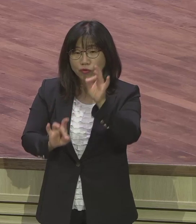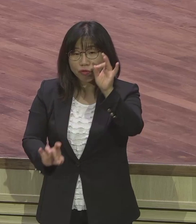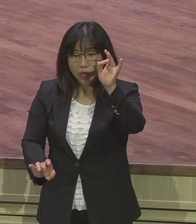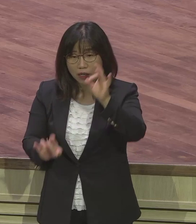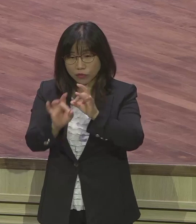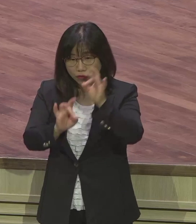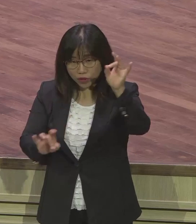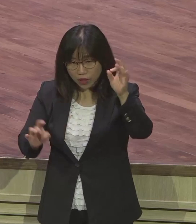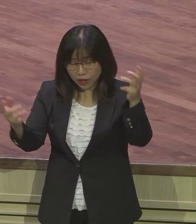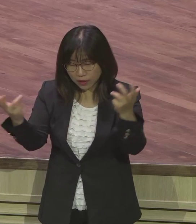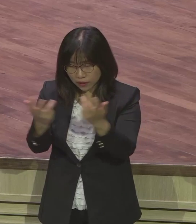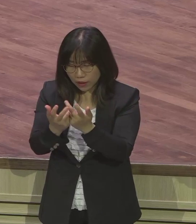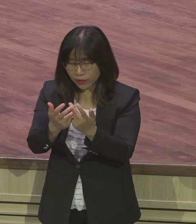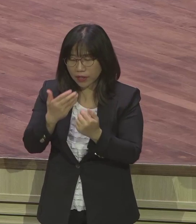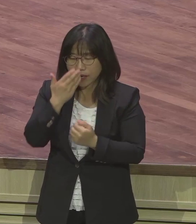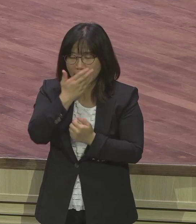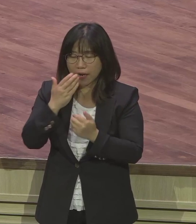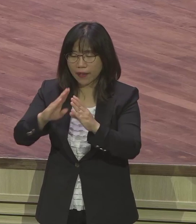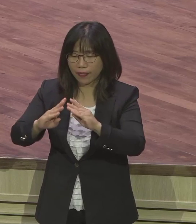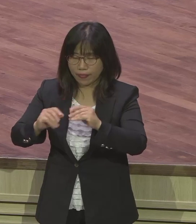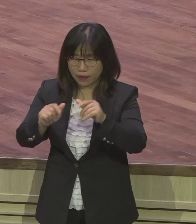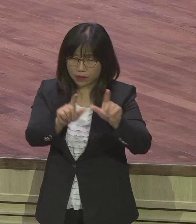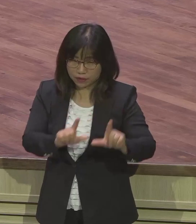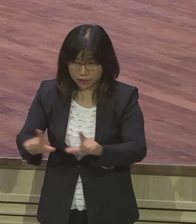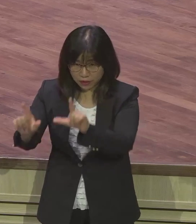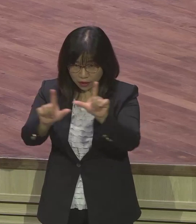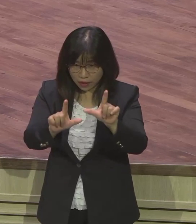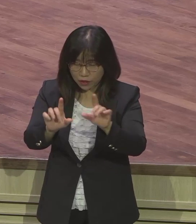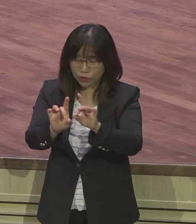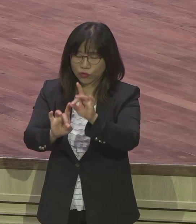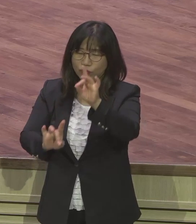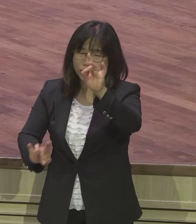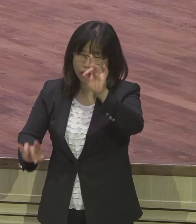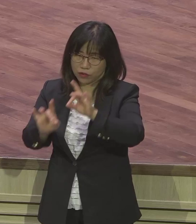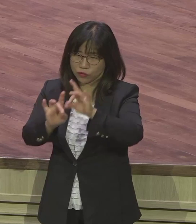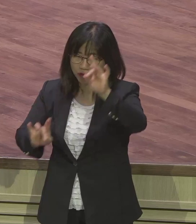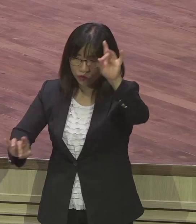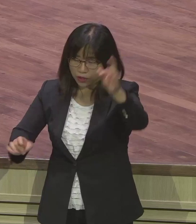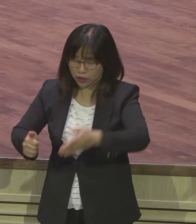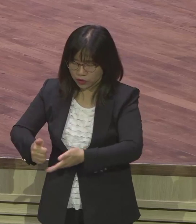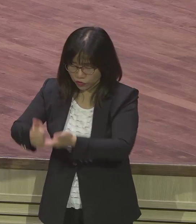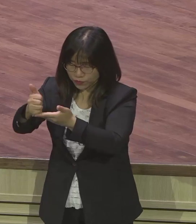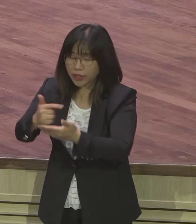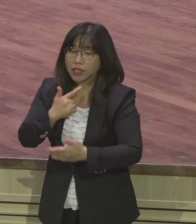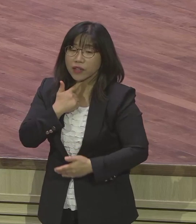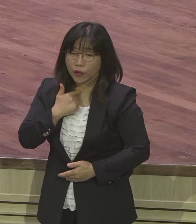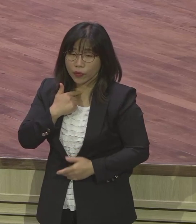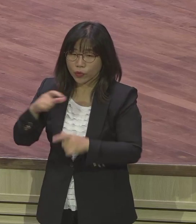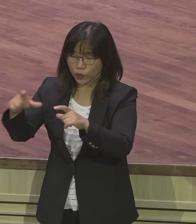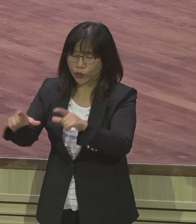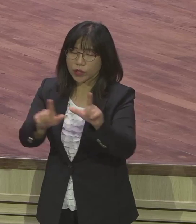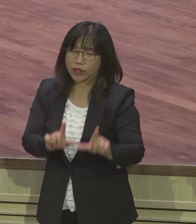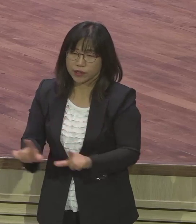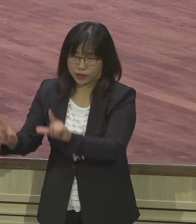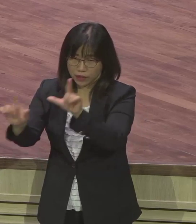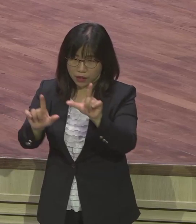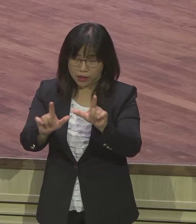있었습니다 가난 땅이다 우상 숭배한 땅이니까 쉽게 말해서 가난 문화의